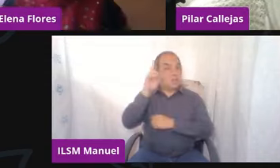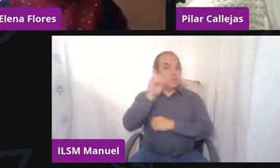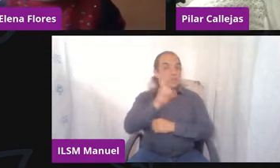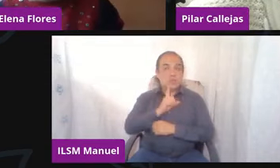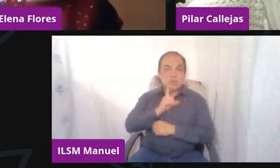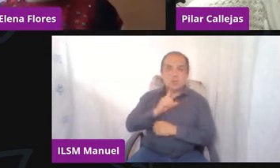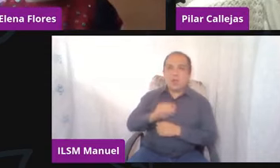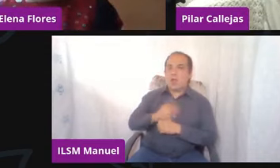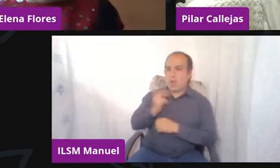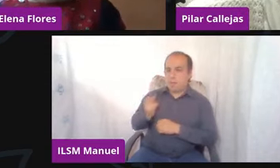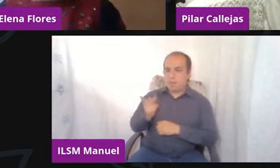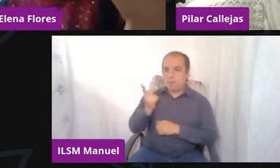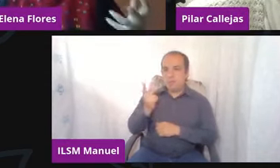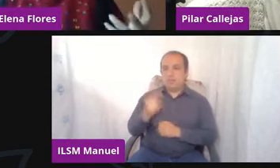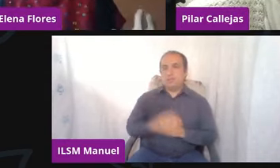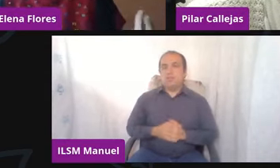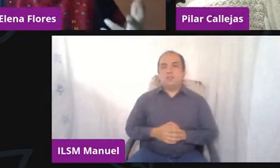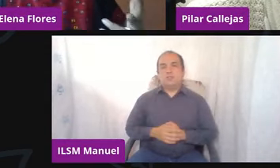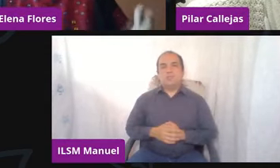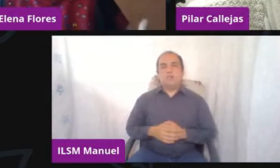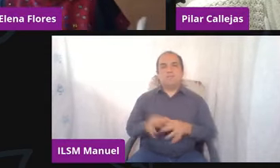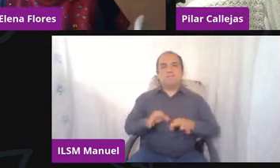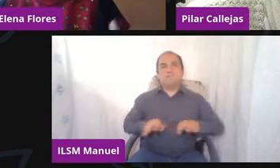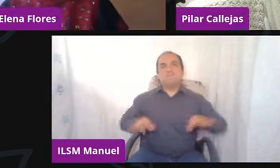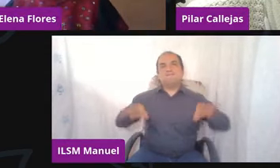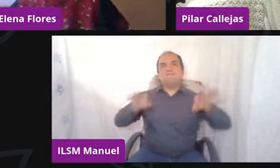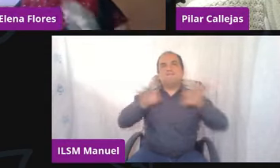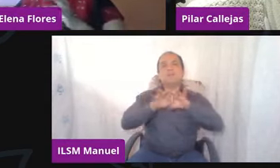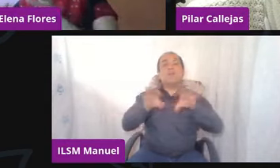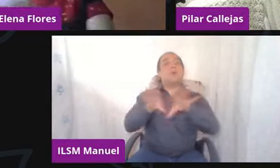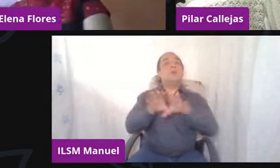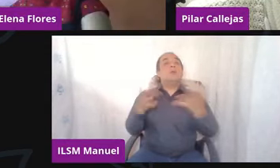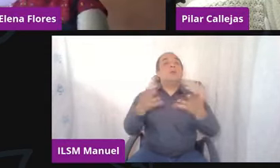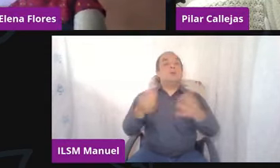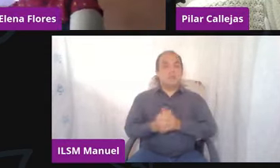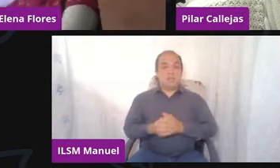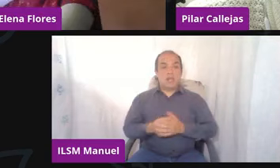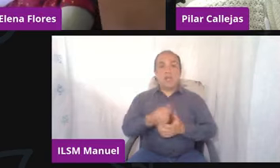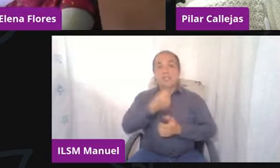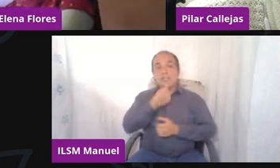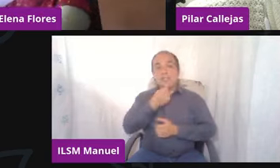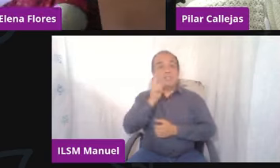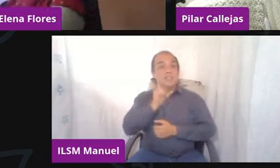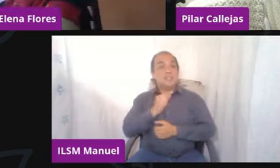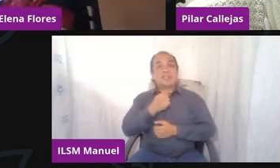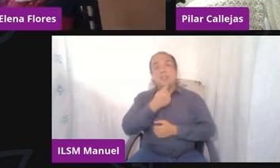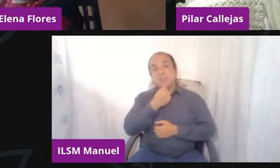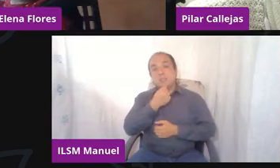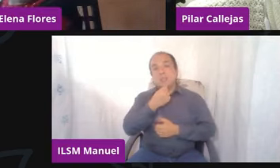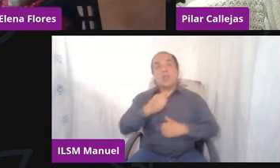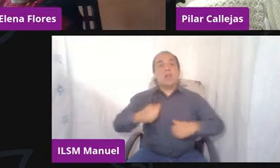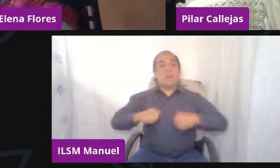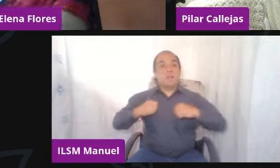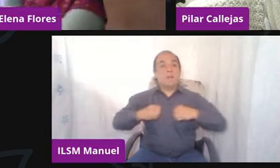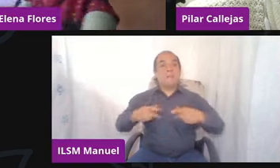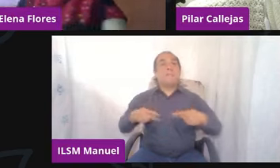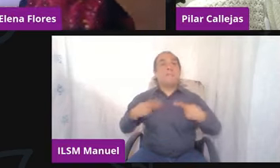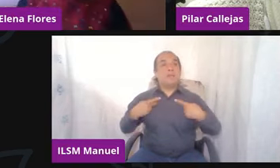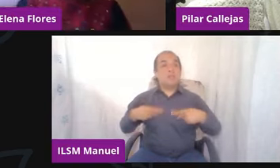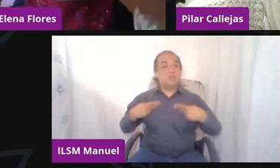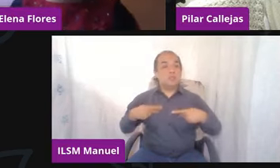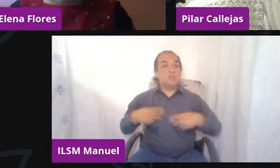la pregunta de los mil millones, ¿cómo le hacemos para que las niñas, niños, adolescentes, personas jóvenes